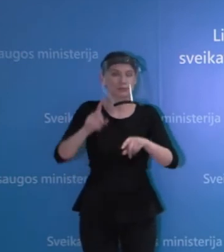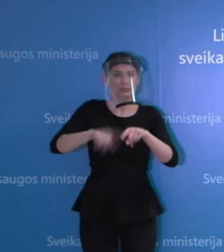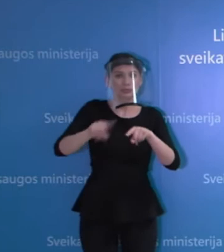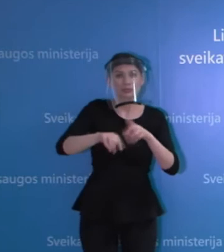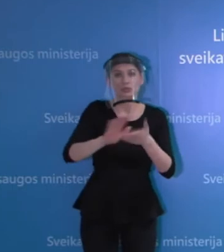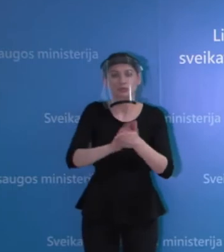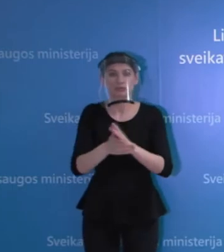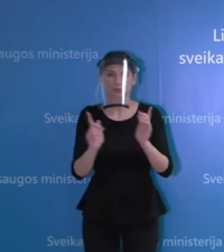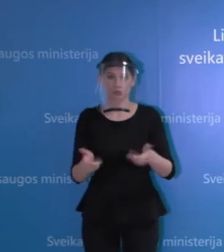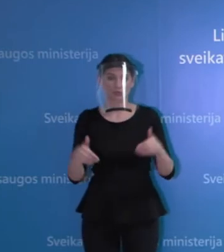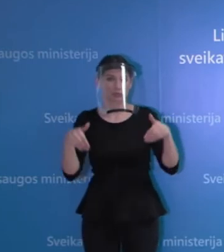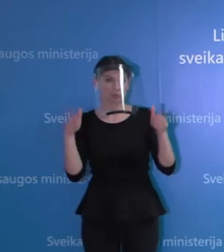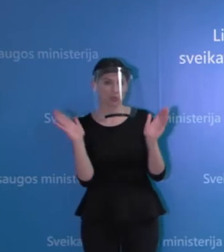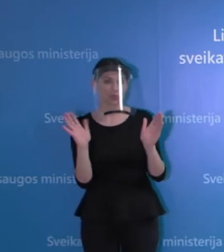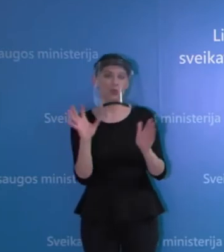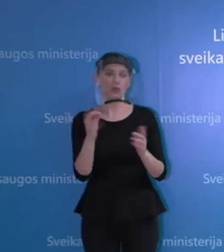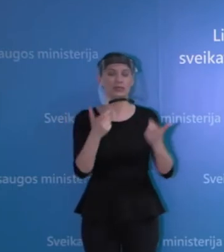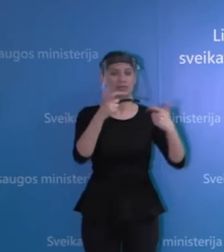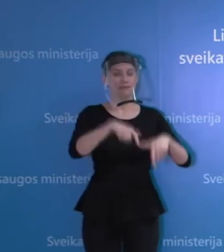susiorganizuoti visas,